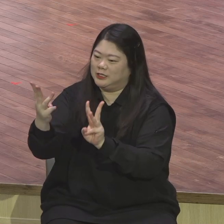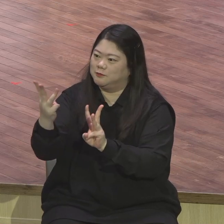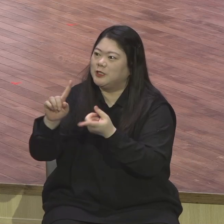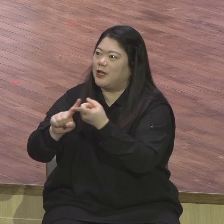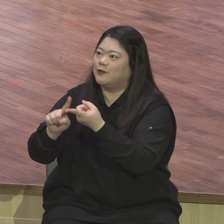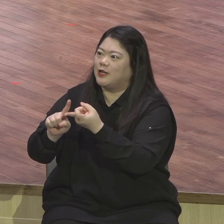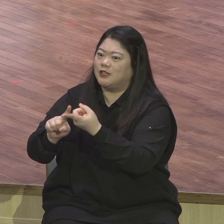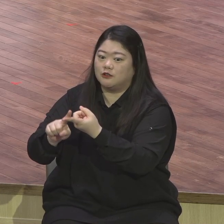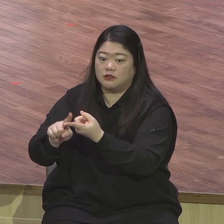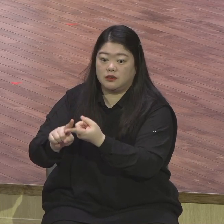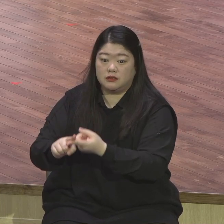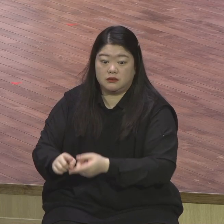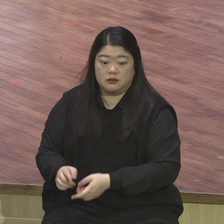여기가 천국이구나